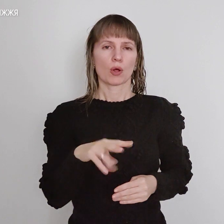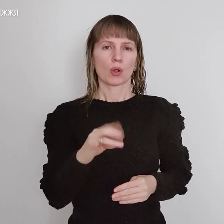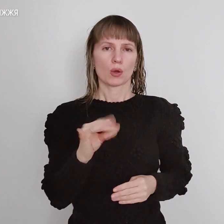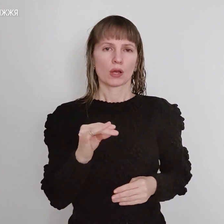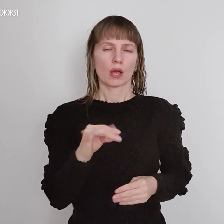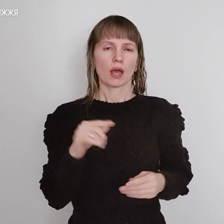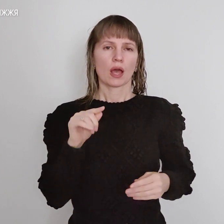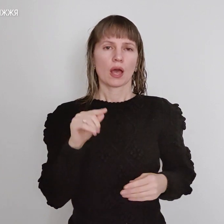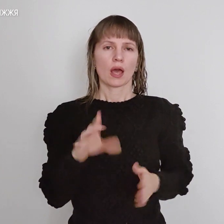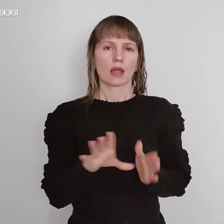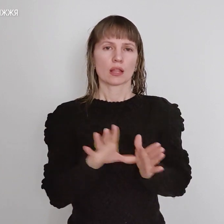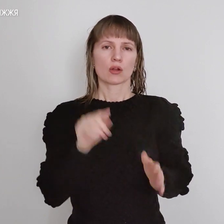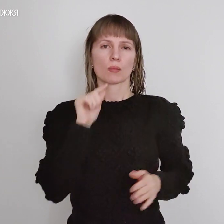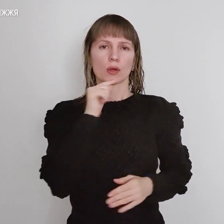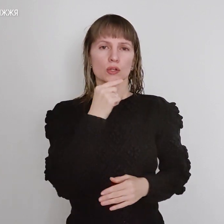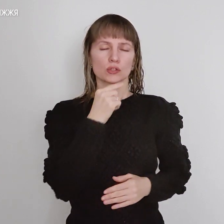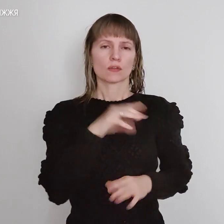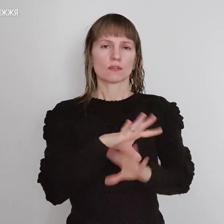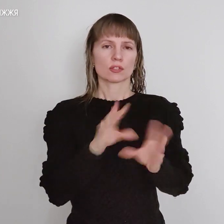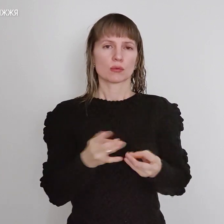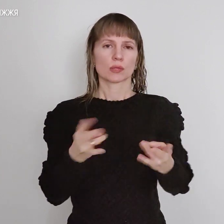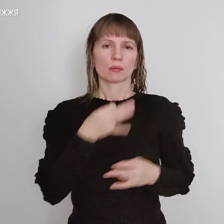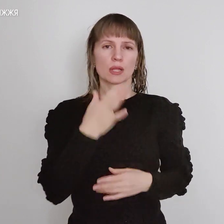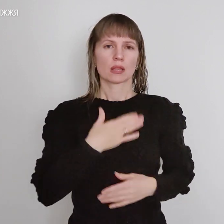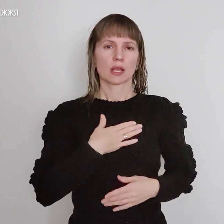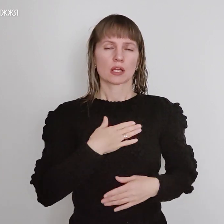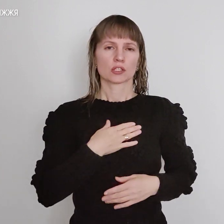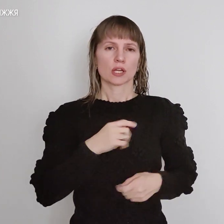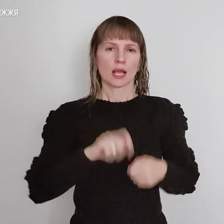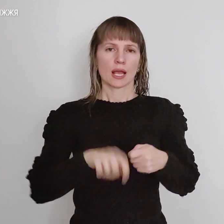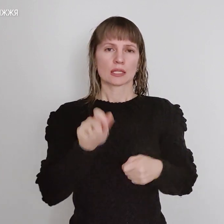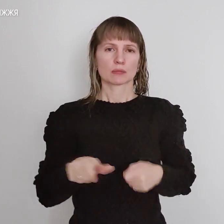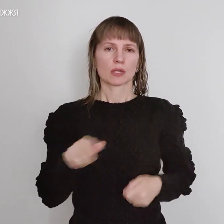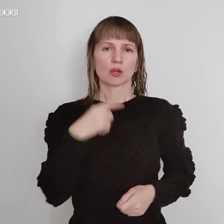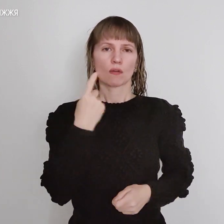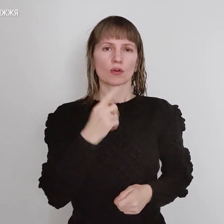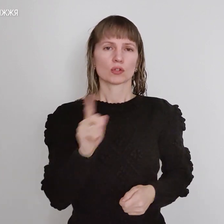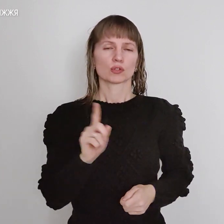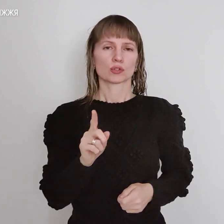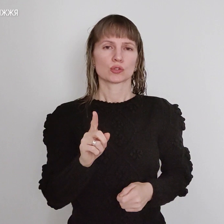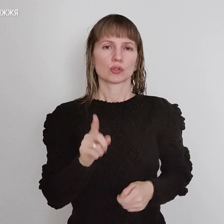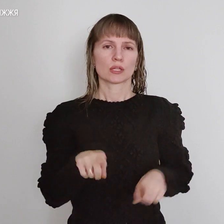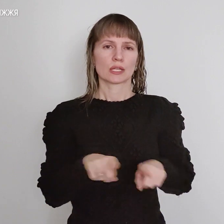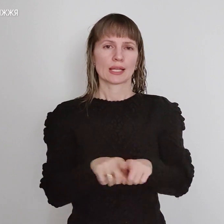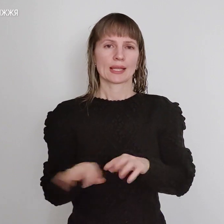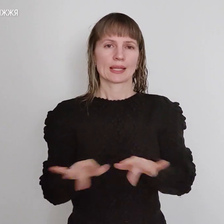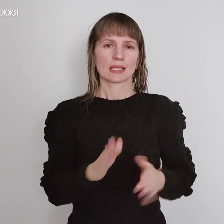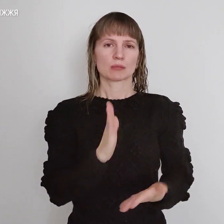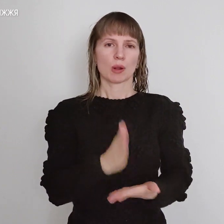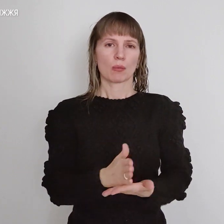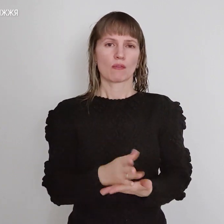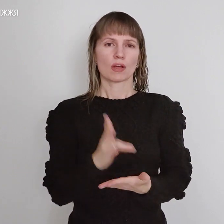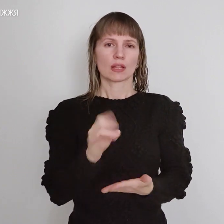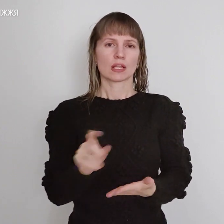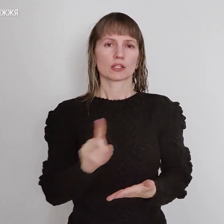Треба сказати, Наші експерти оголюють, що такі дії сприймовані на те, щоб завалити